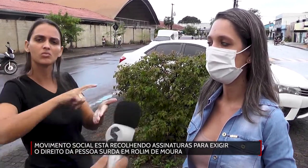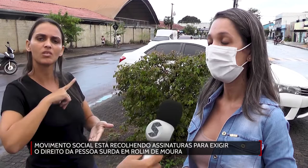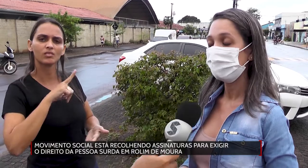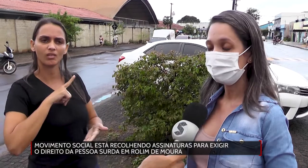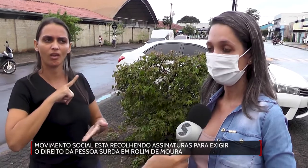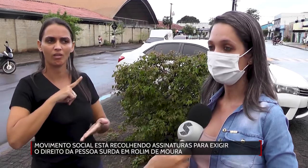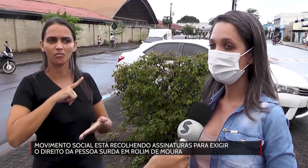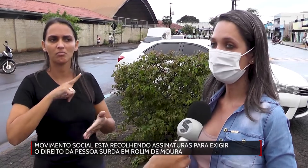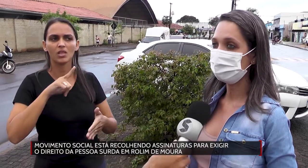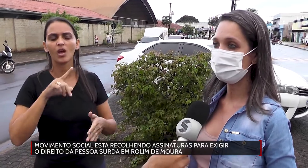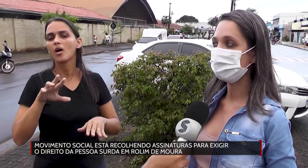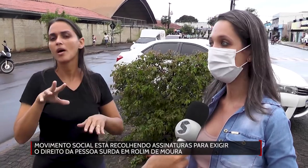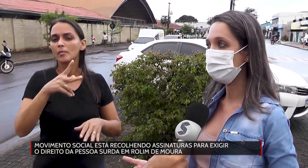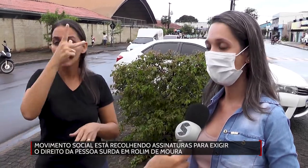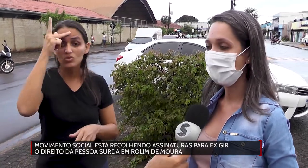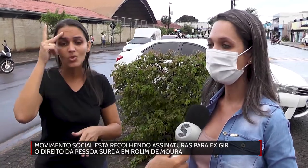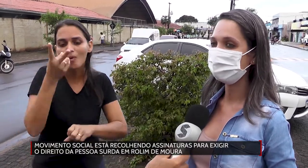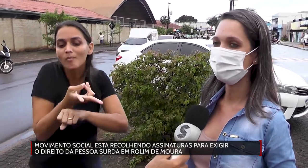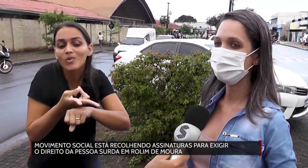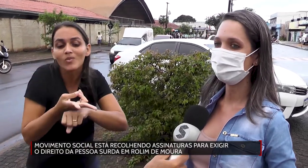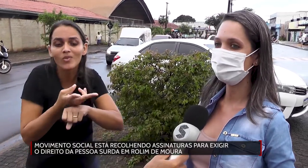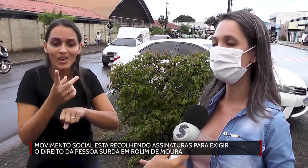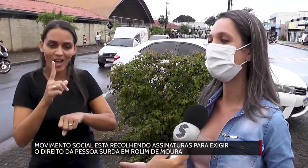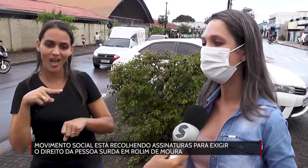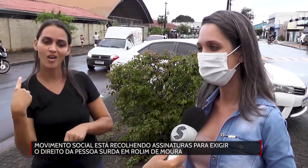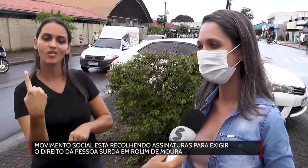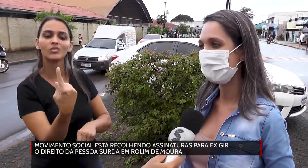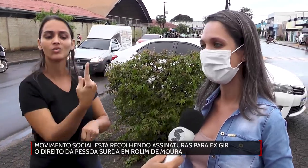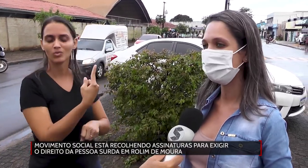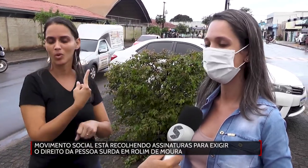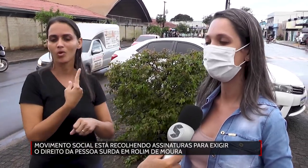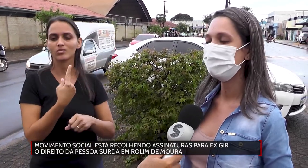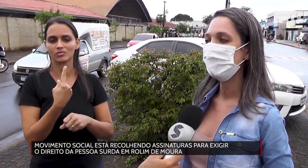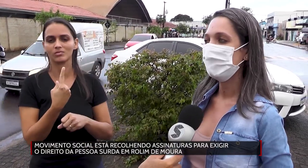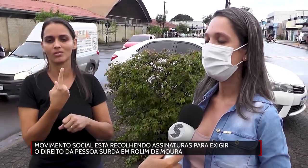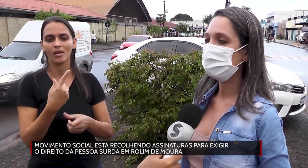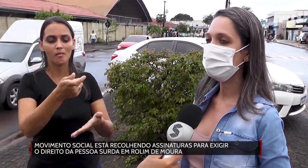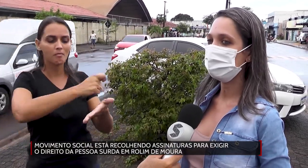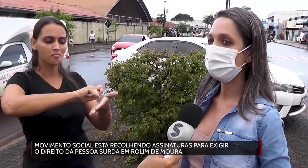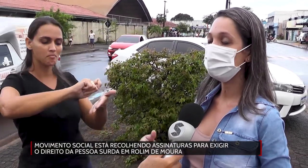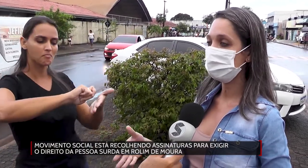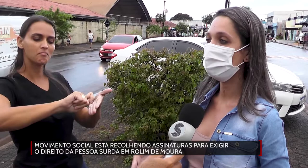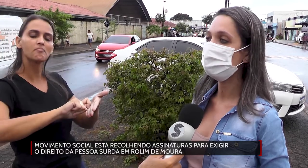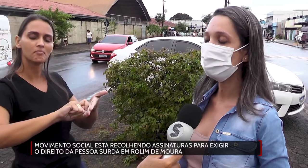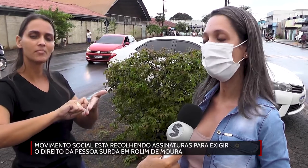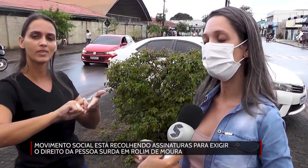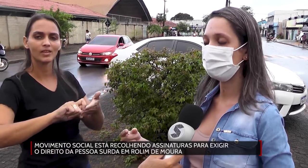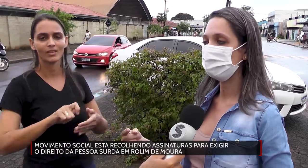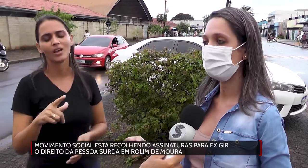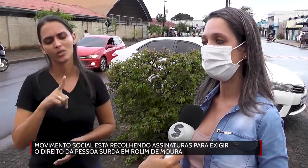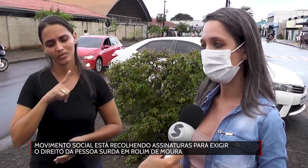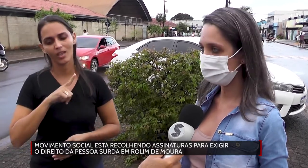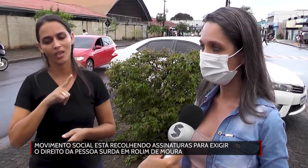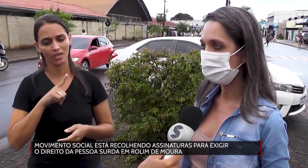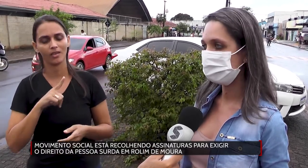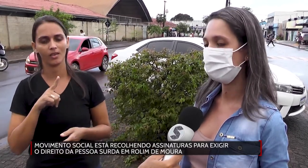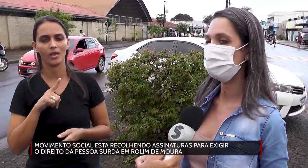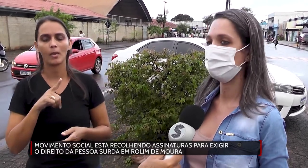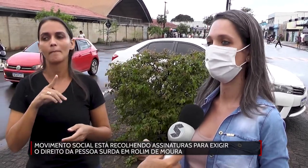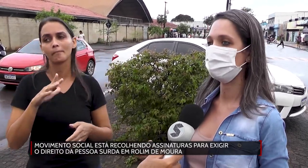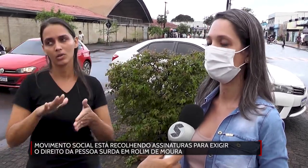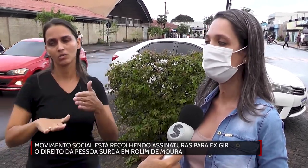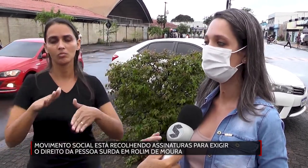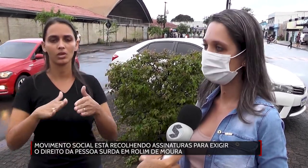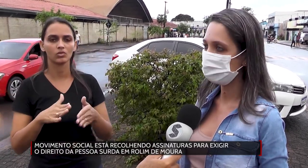assinar? Então, nós estamos na escola, nós estamos em vários lugares, né, então, assim, nós temos alguns pontos, por exemplo, temos o Rolão